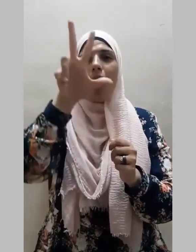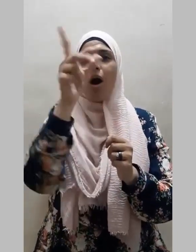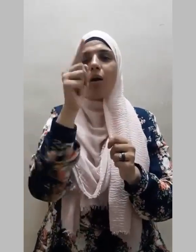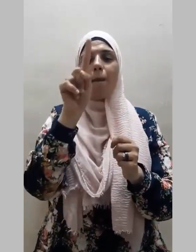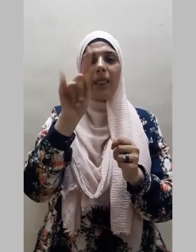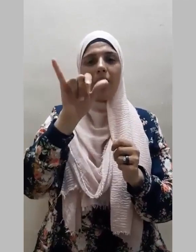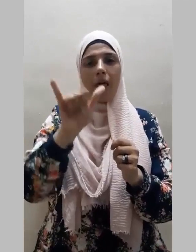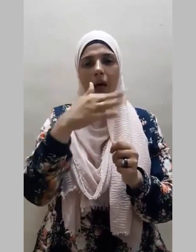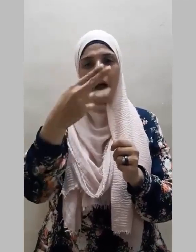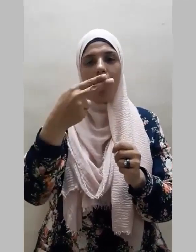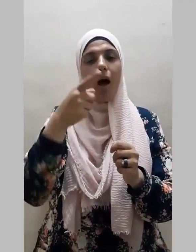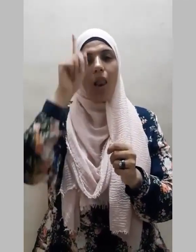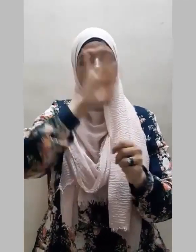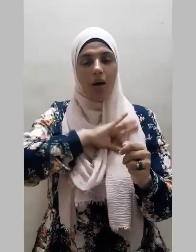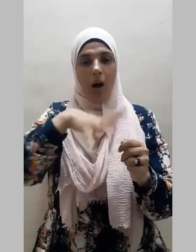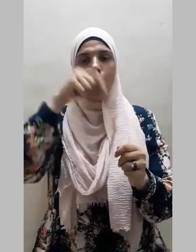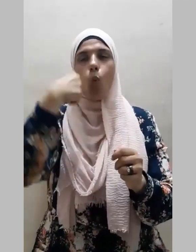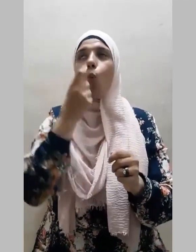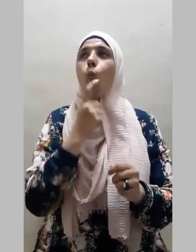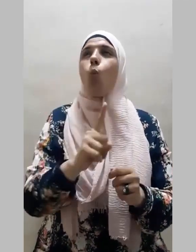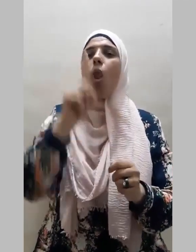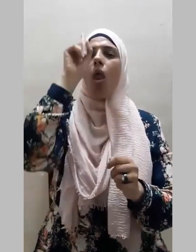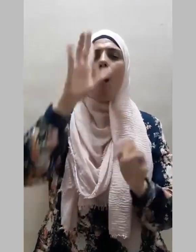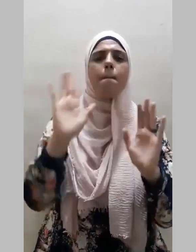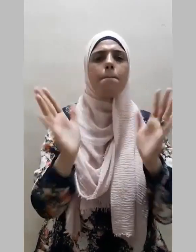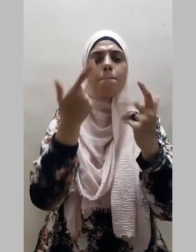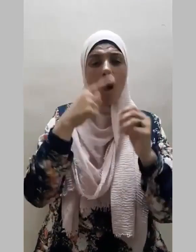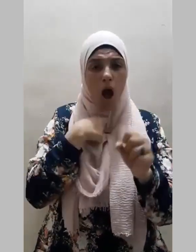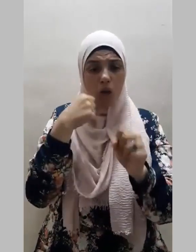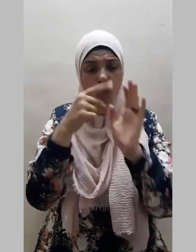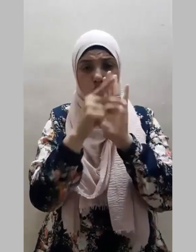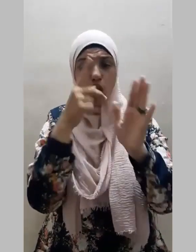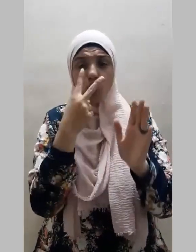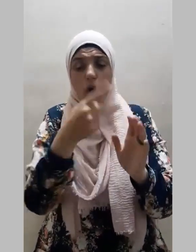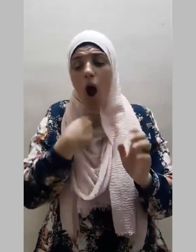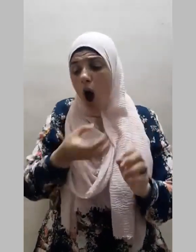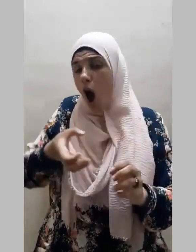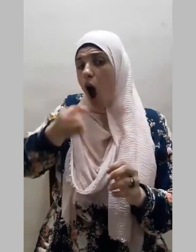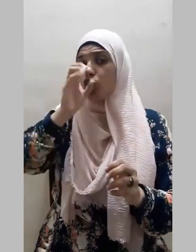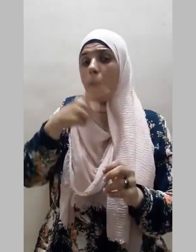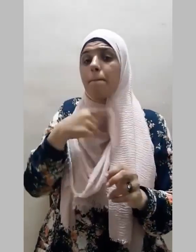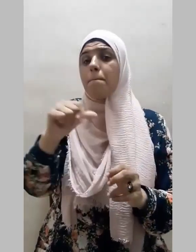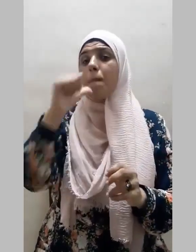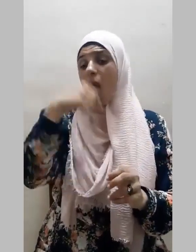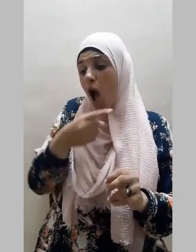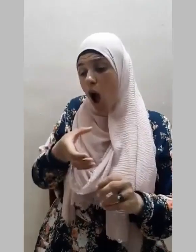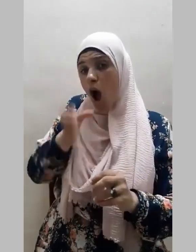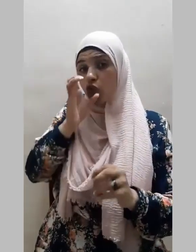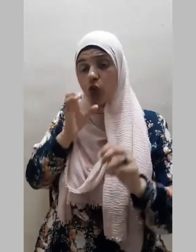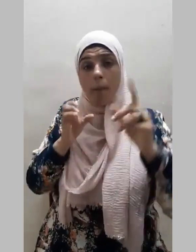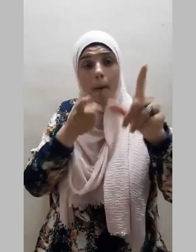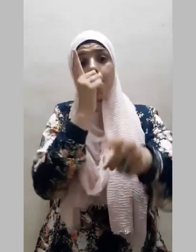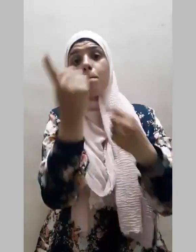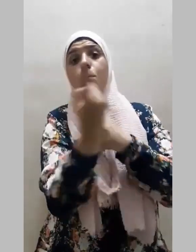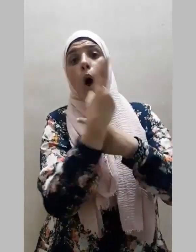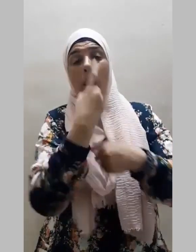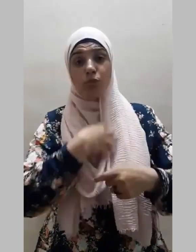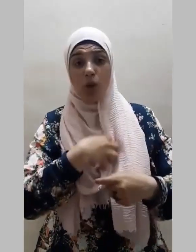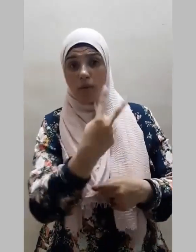والله ما اشترأت أن أشرب الماء والشافعي ينظر إلي هيبة